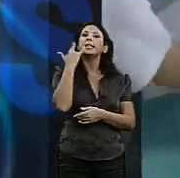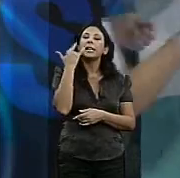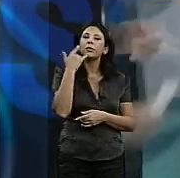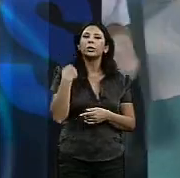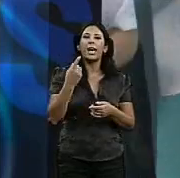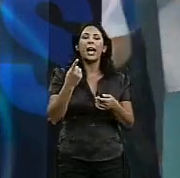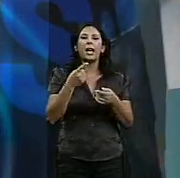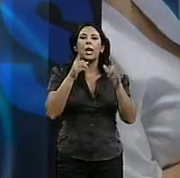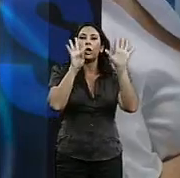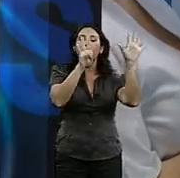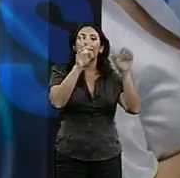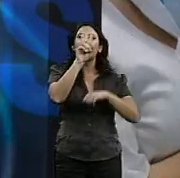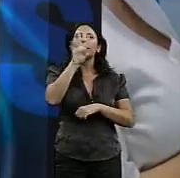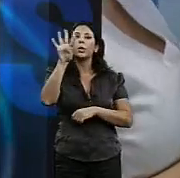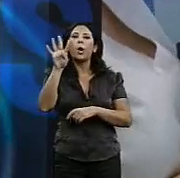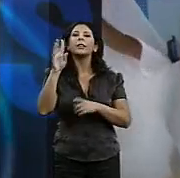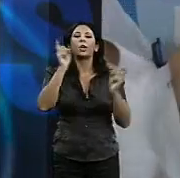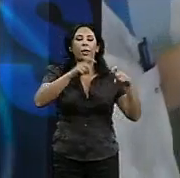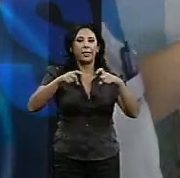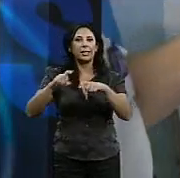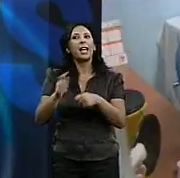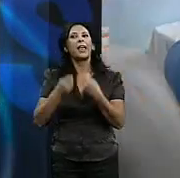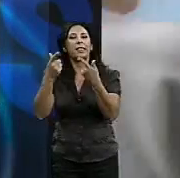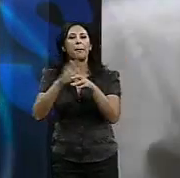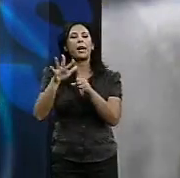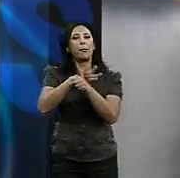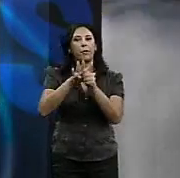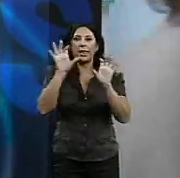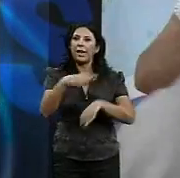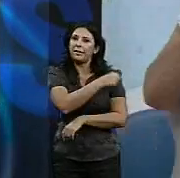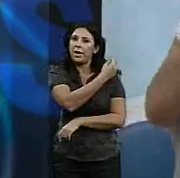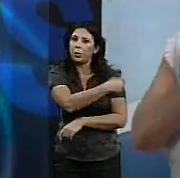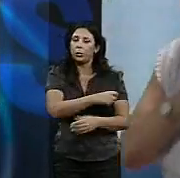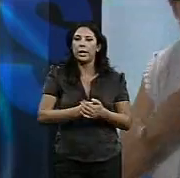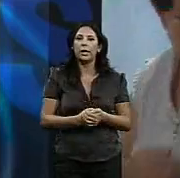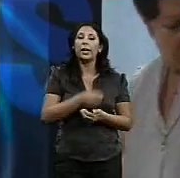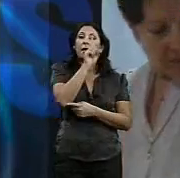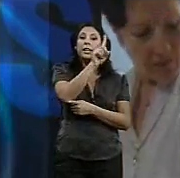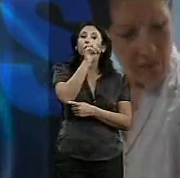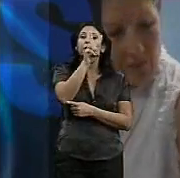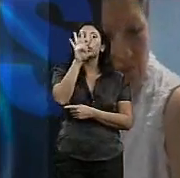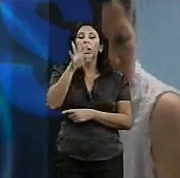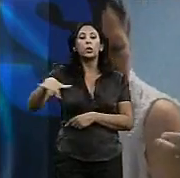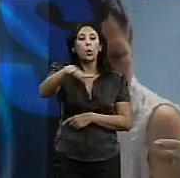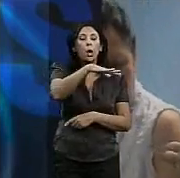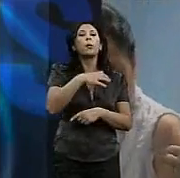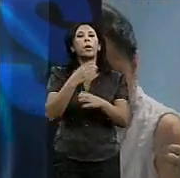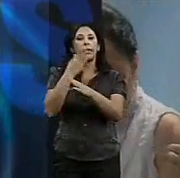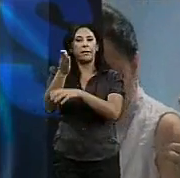924 citas para vacunación en la provincia de Cádiz, donde hay 124 puntos para su administración.